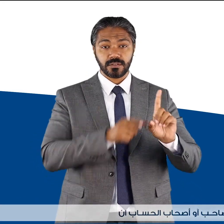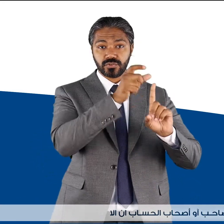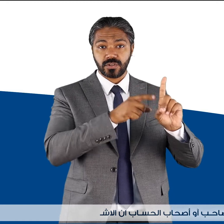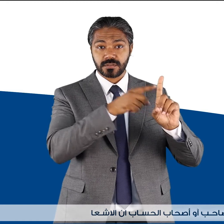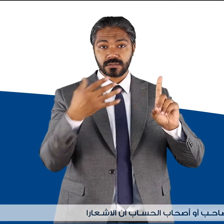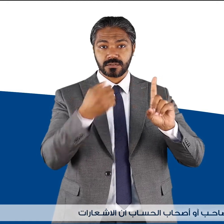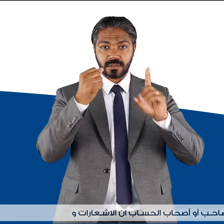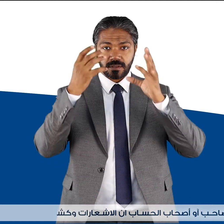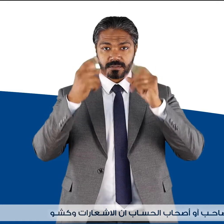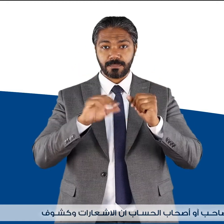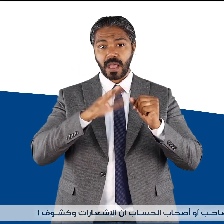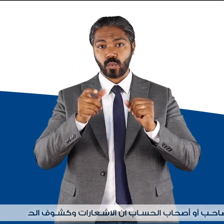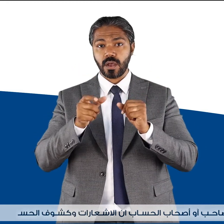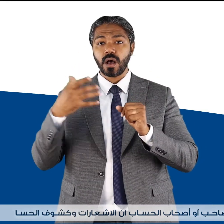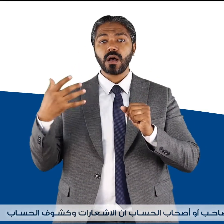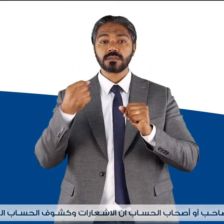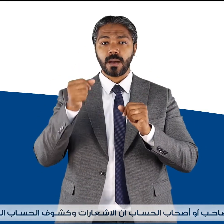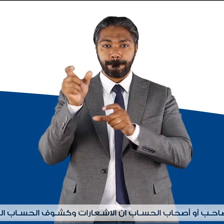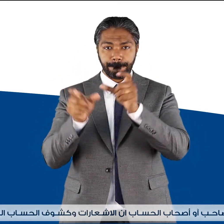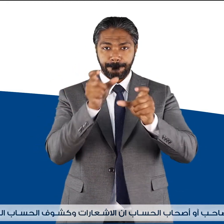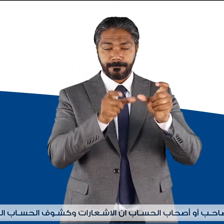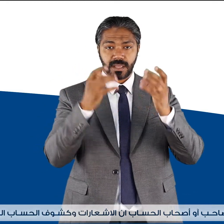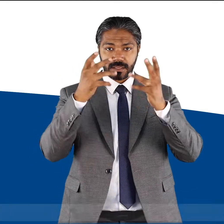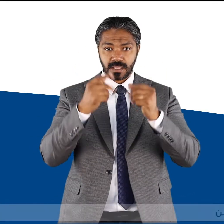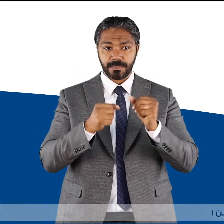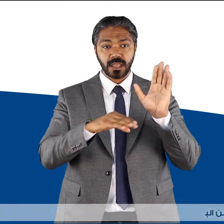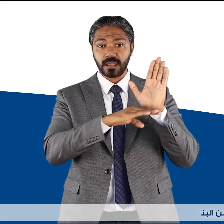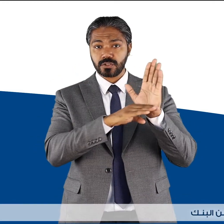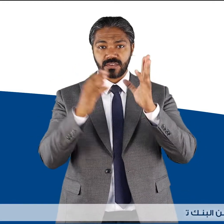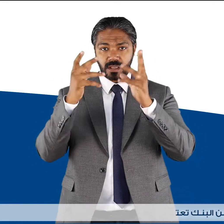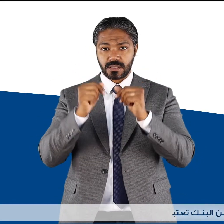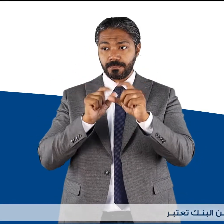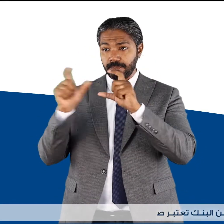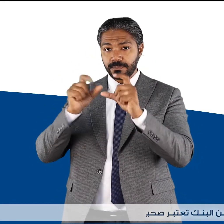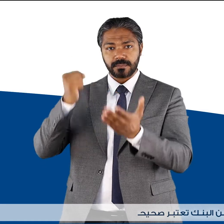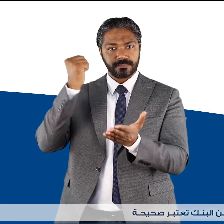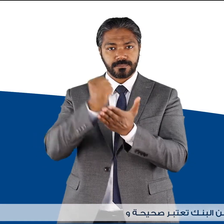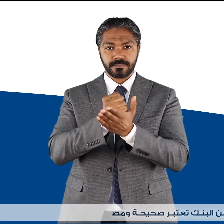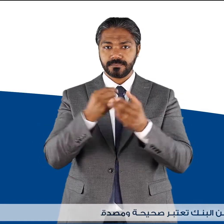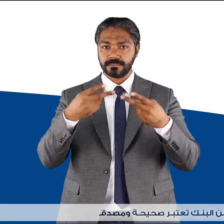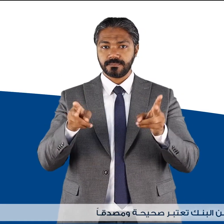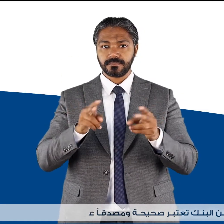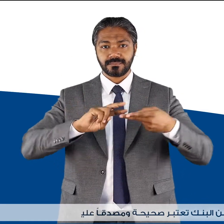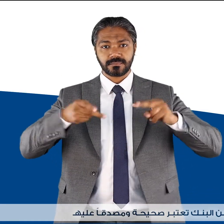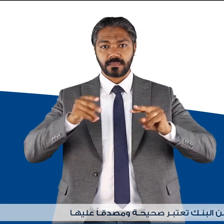كشف الحساب حساب المرسلة من البنك تعتبر صحيحة ومصدقا عليها